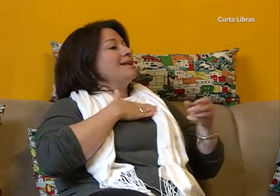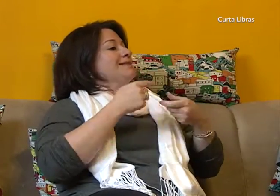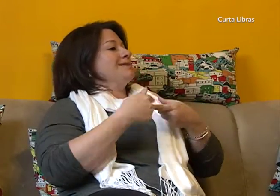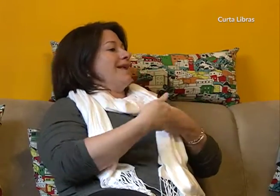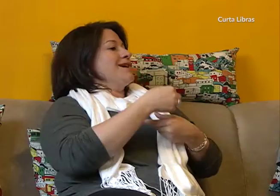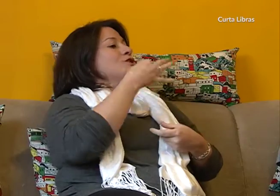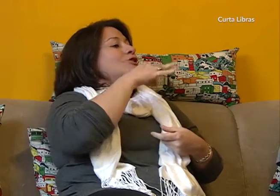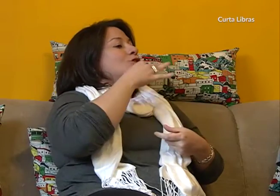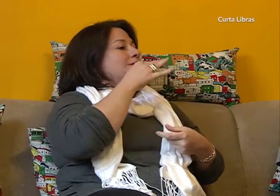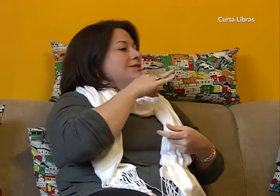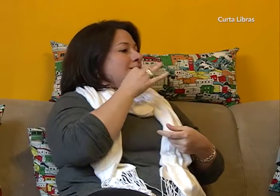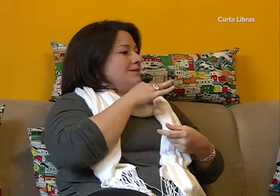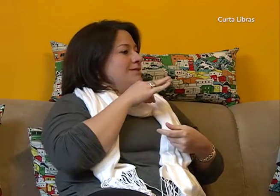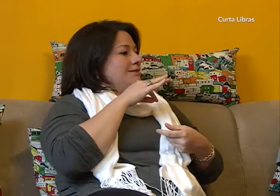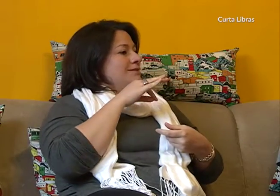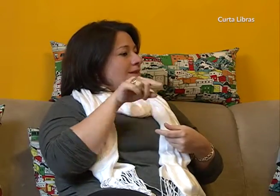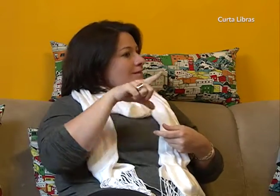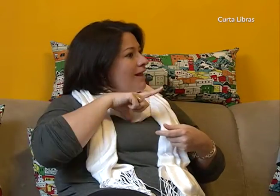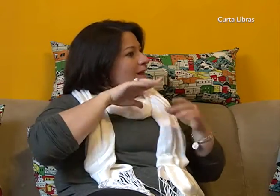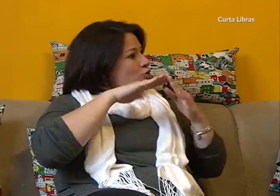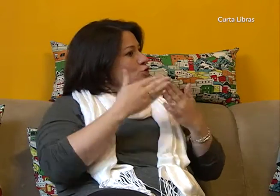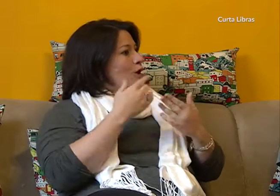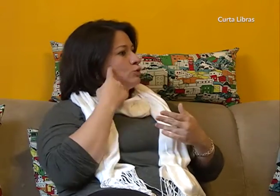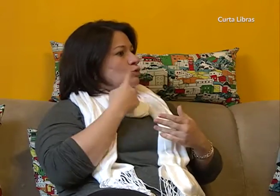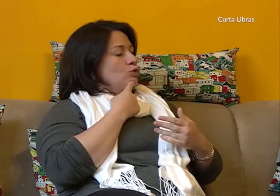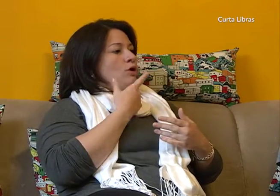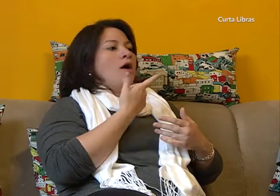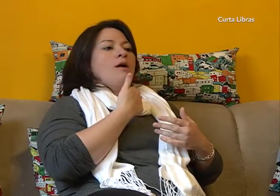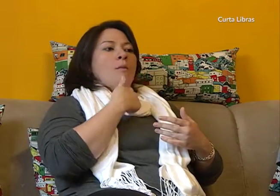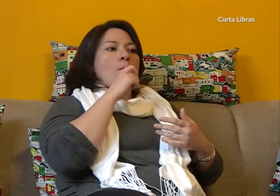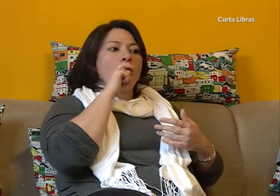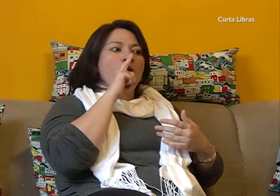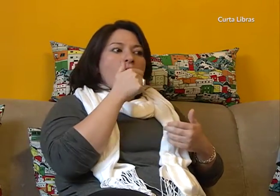surdos. Porque tinha uma escola para surdos na minha cidade, em Caxias do Sul.